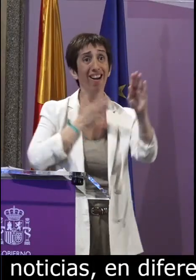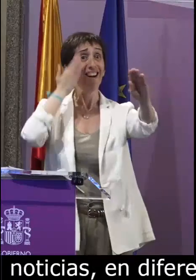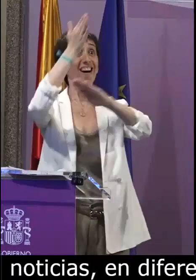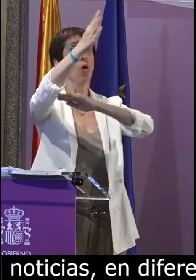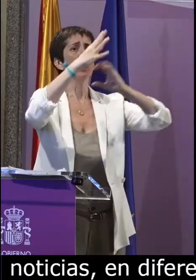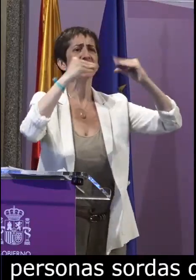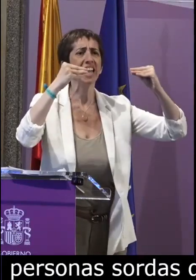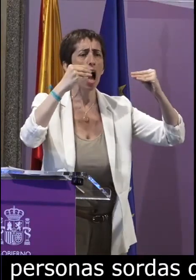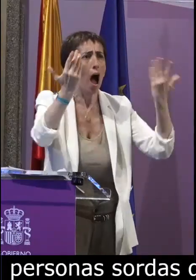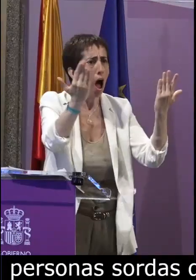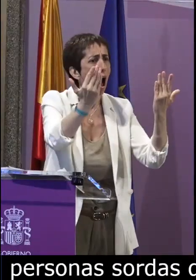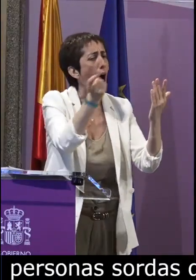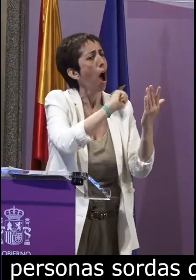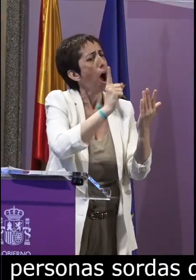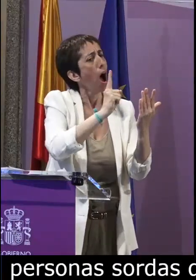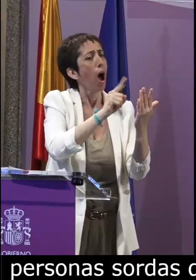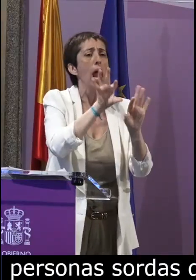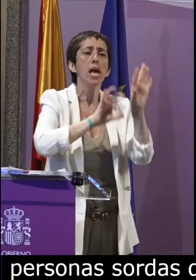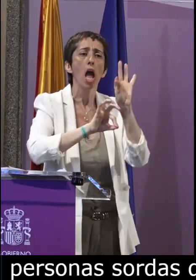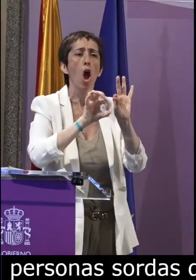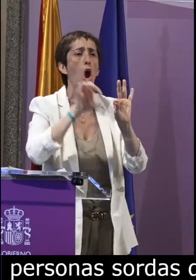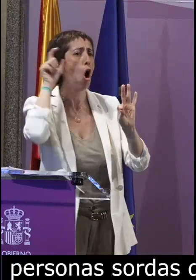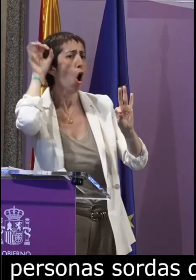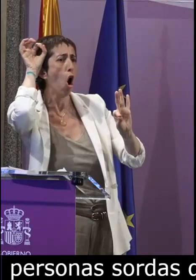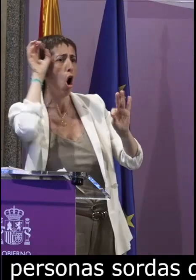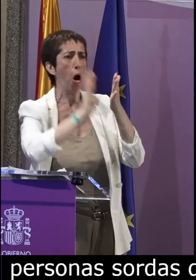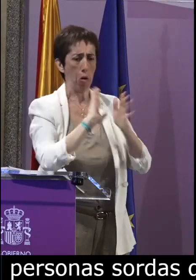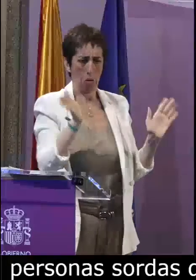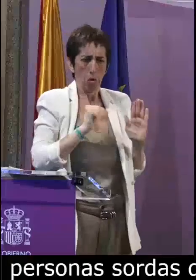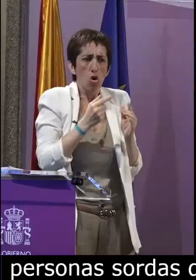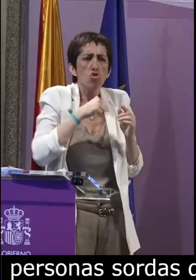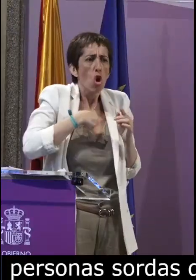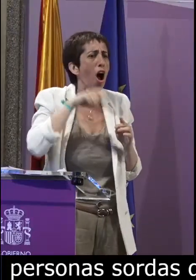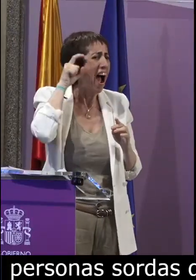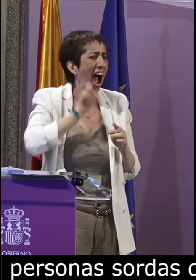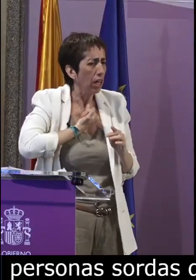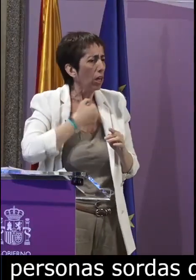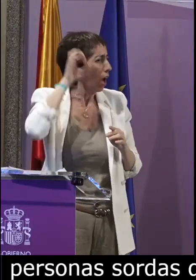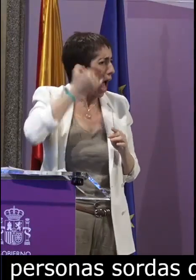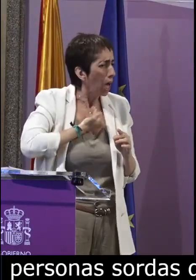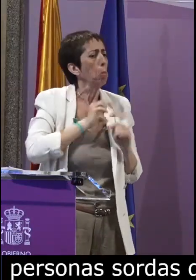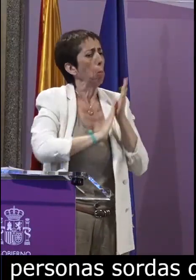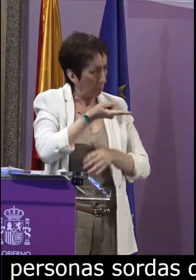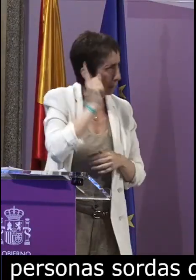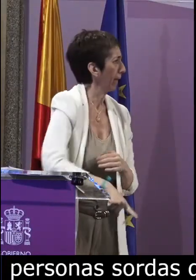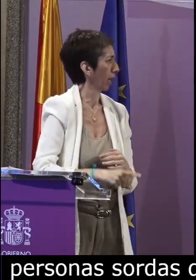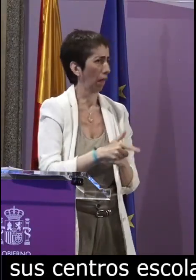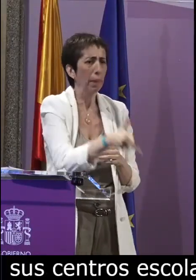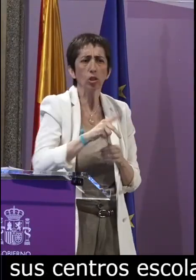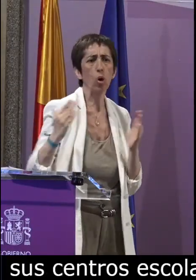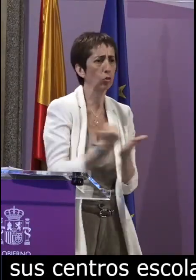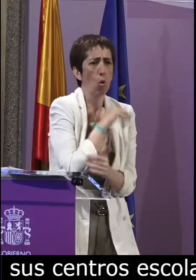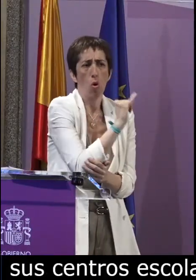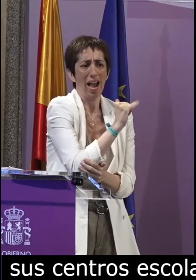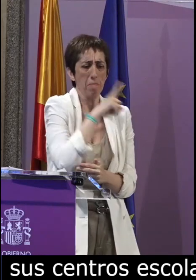cuentan con intérpretes de lengua de signos o si sí cuentan es en todas las horas lectivas o en los ámbitos universitarios se les